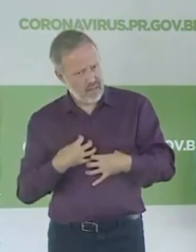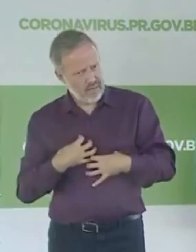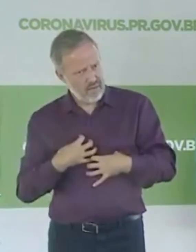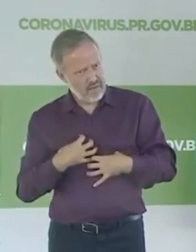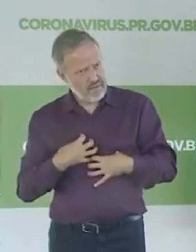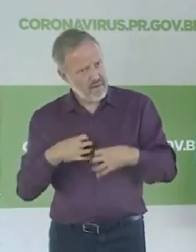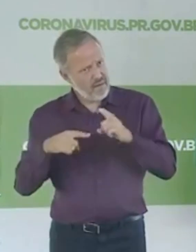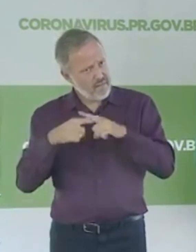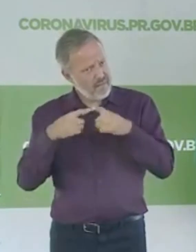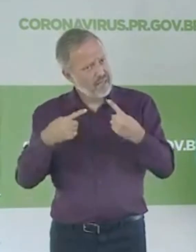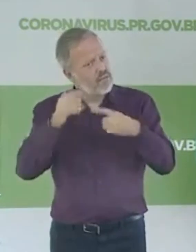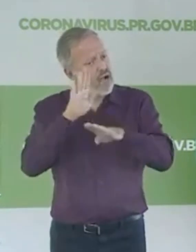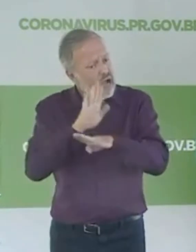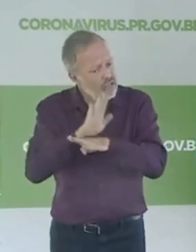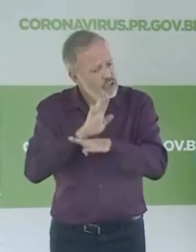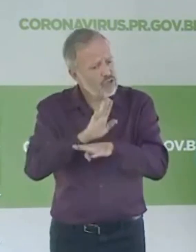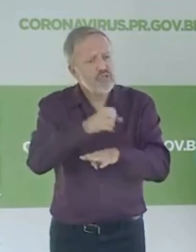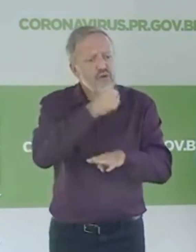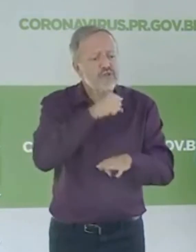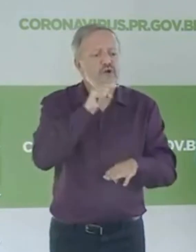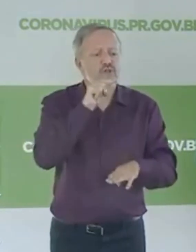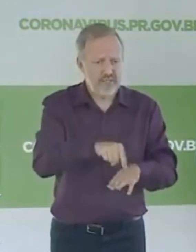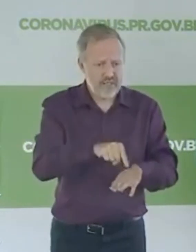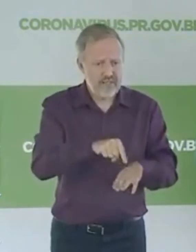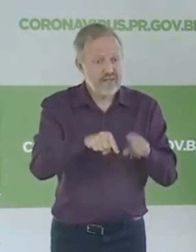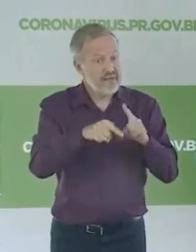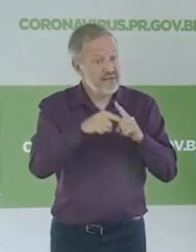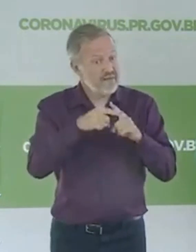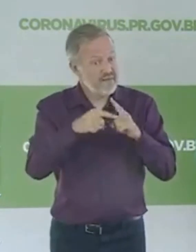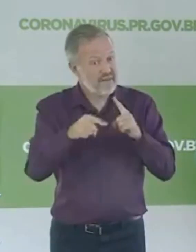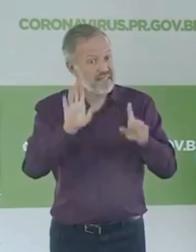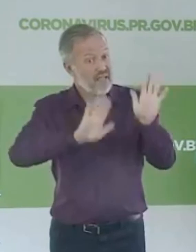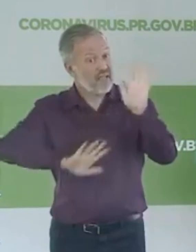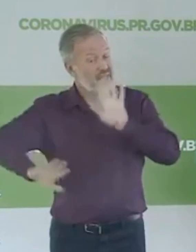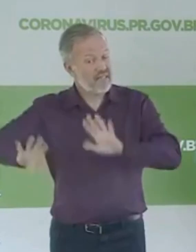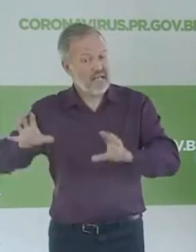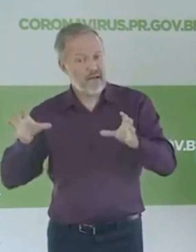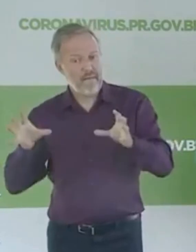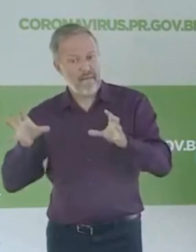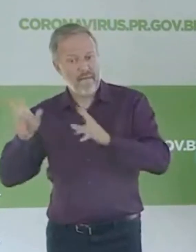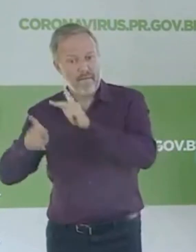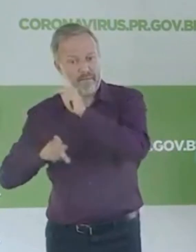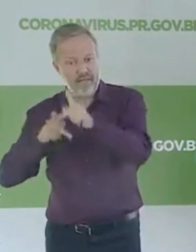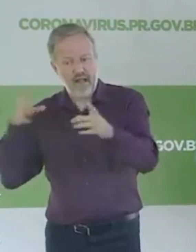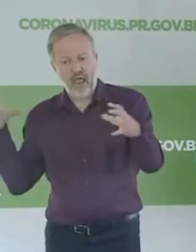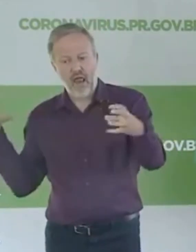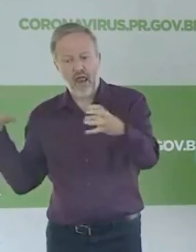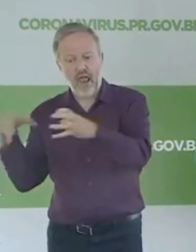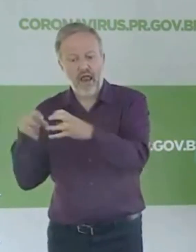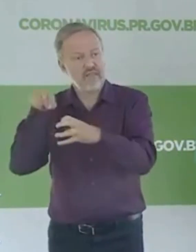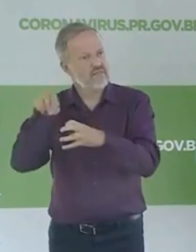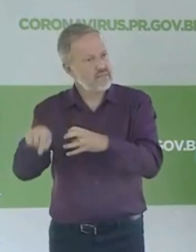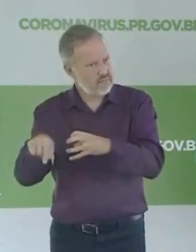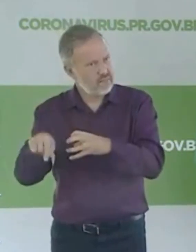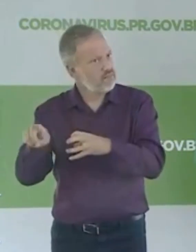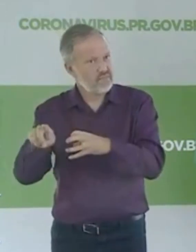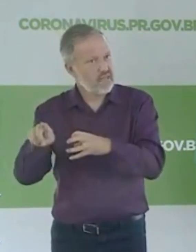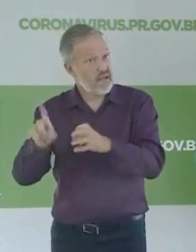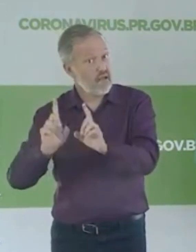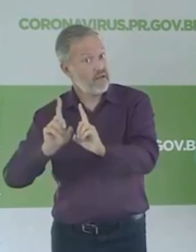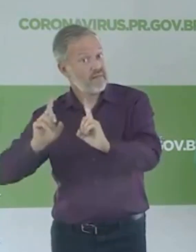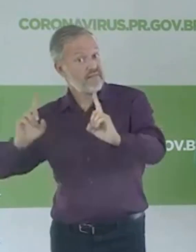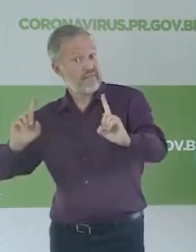que ela fique em aglomeração e acima de tudo é importante que você cuide para que ela não tenha que sair de casa sem